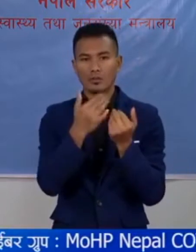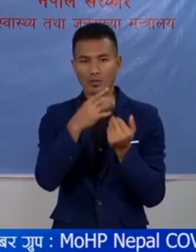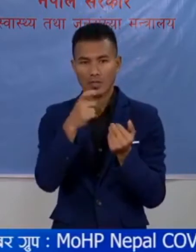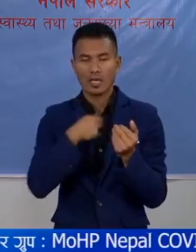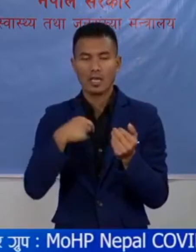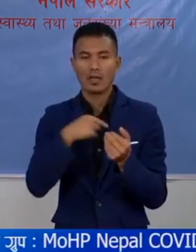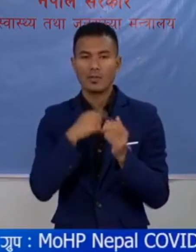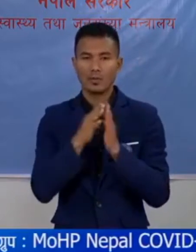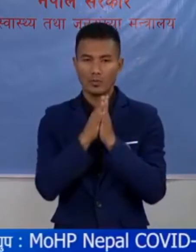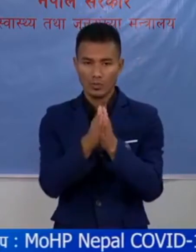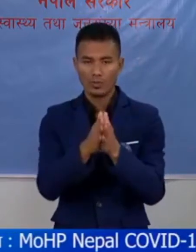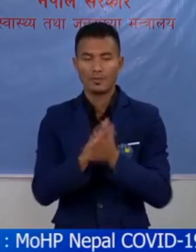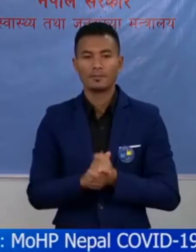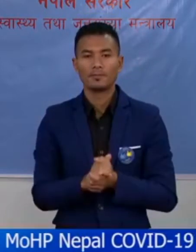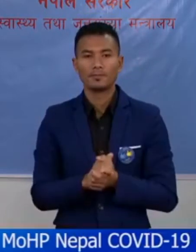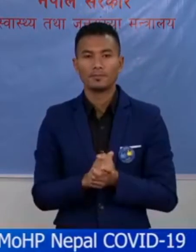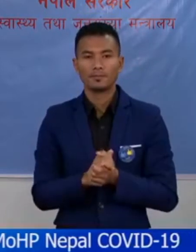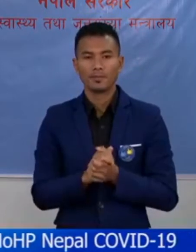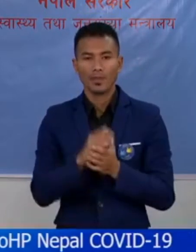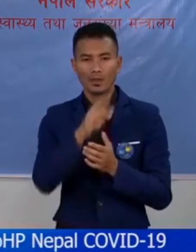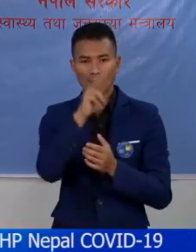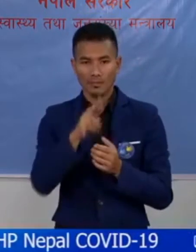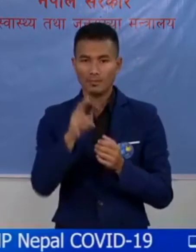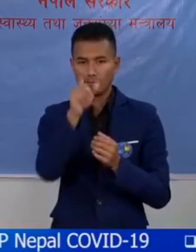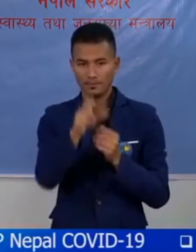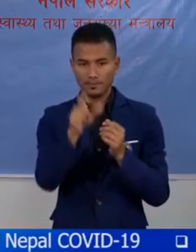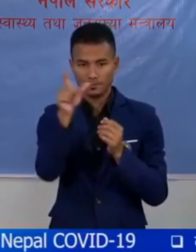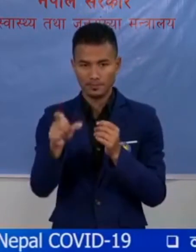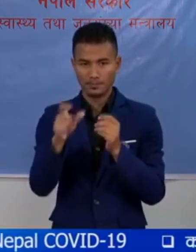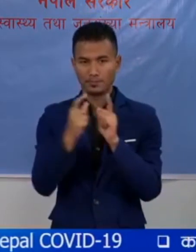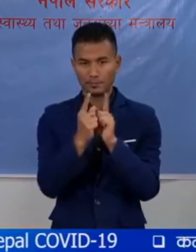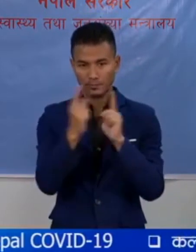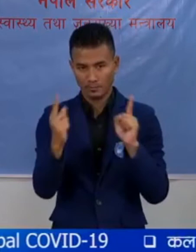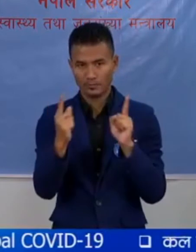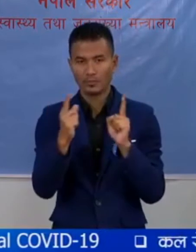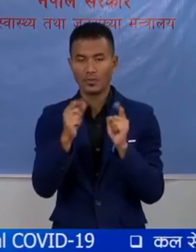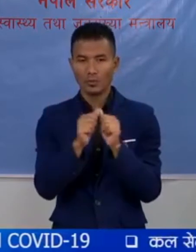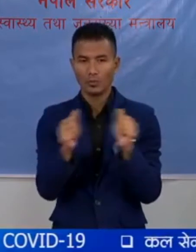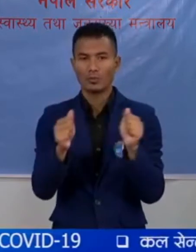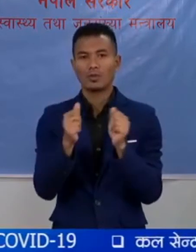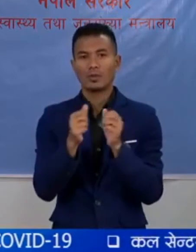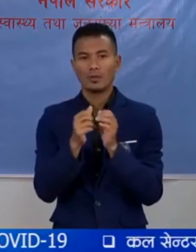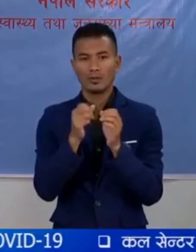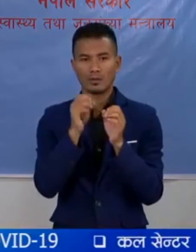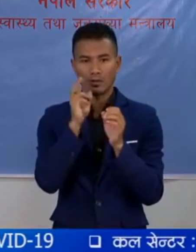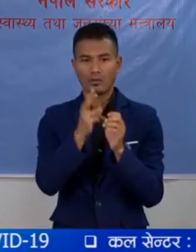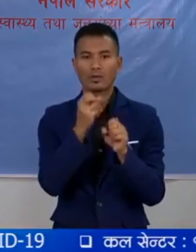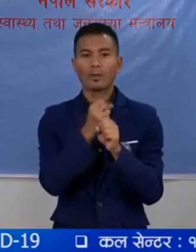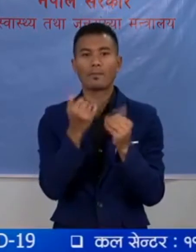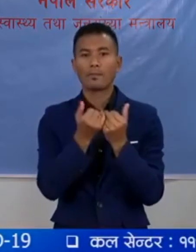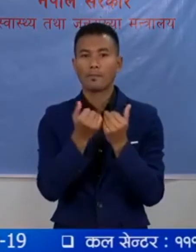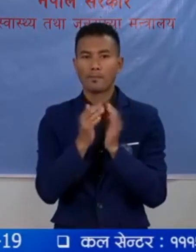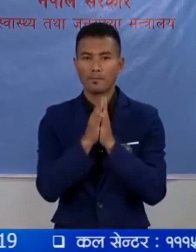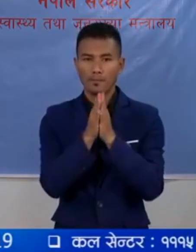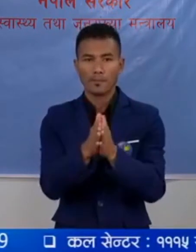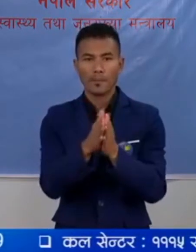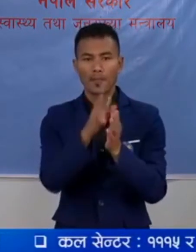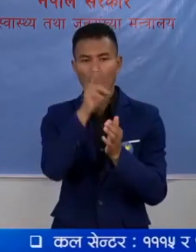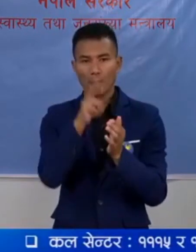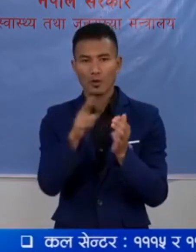आमी अनुरोद गरना चाहाँ तेसे गरी बहुतिक दूरी कायम गरे र मात्र तेसो गरी दिनों न